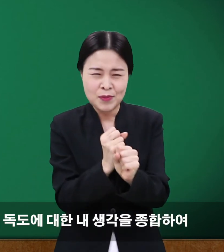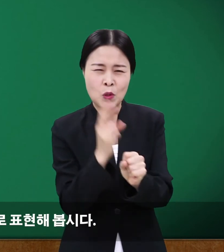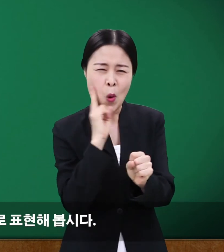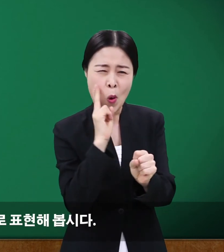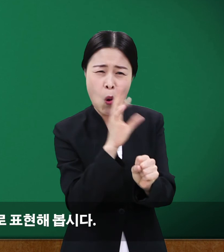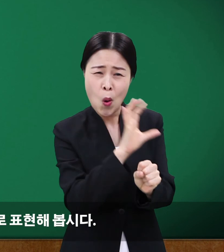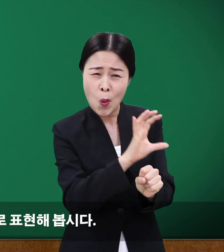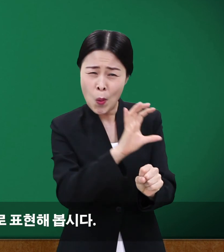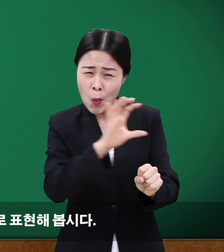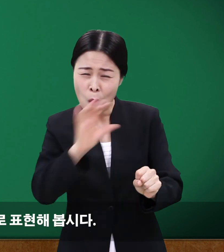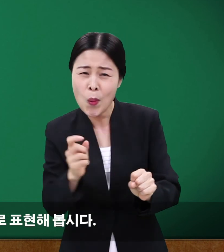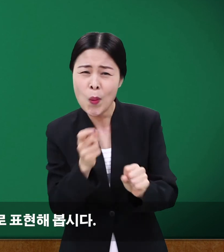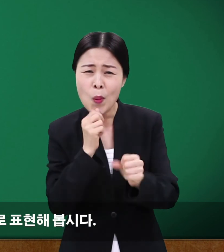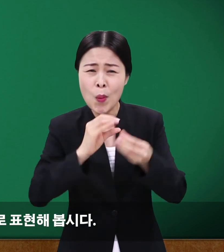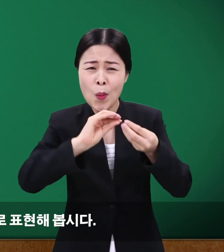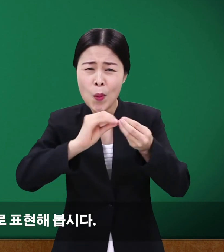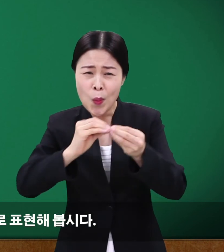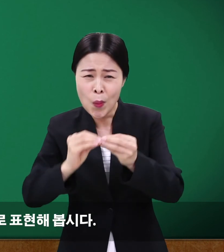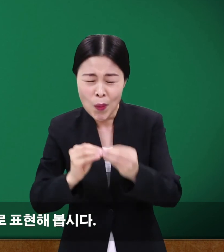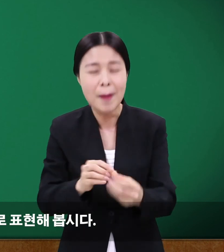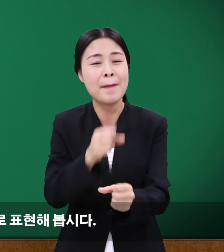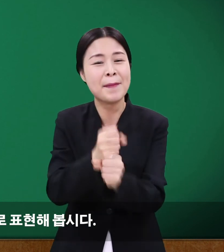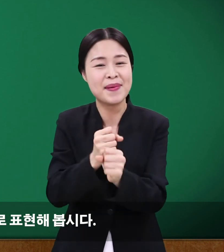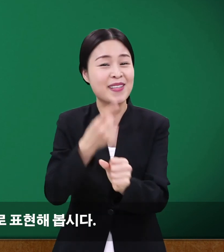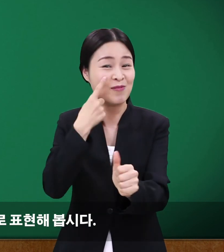종합하여 나만의 디오라마로 표현해 봅시다.